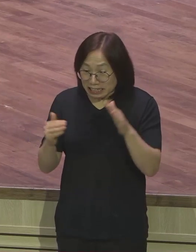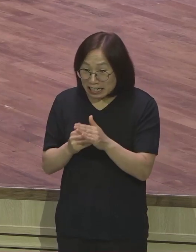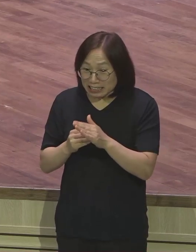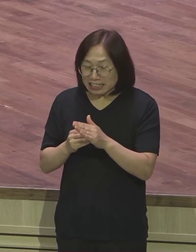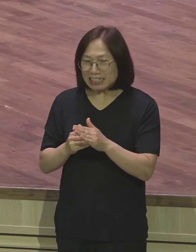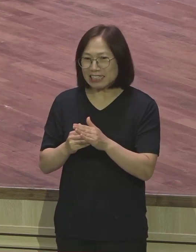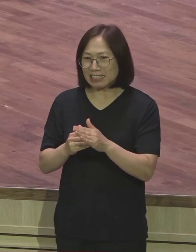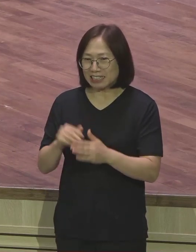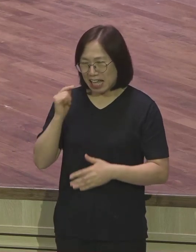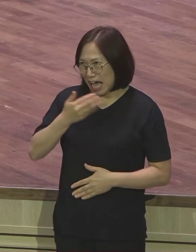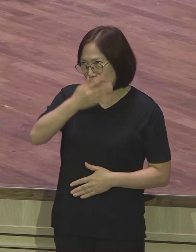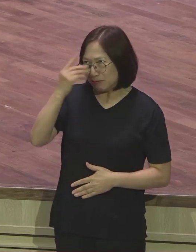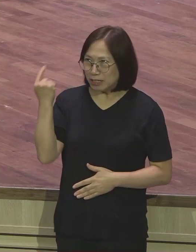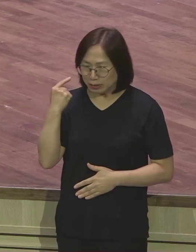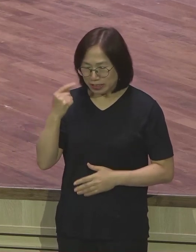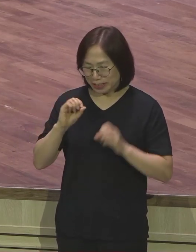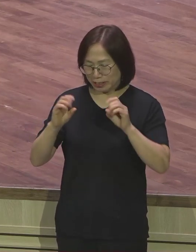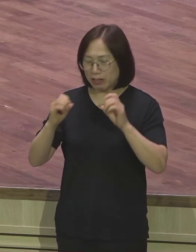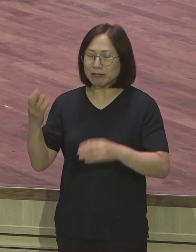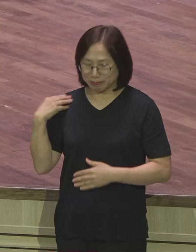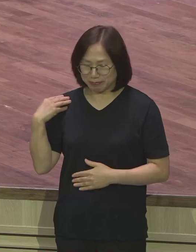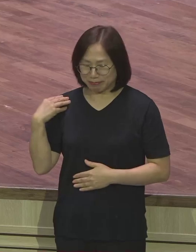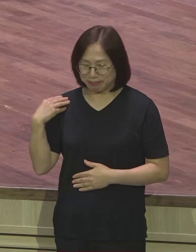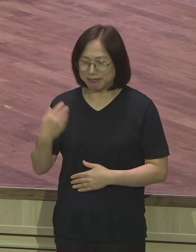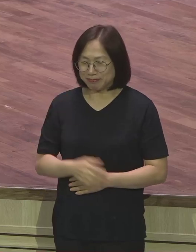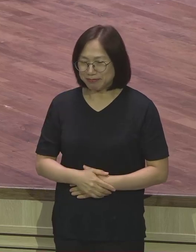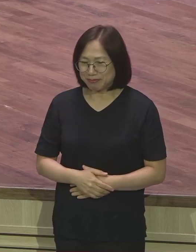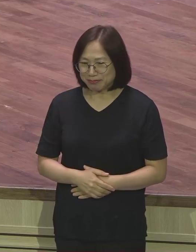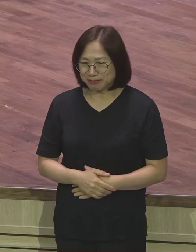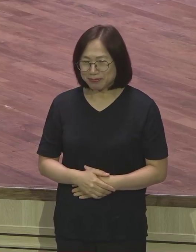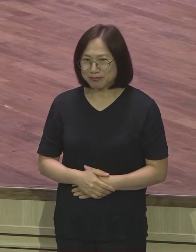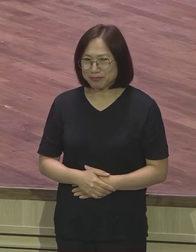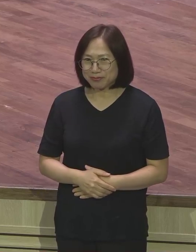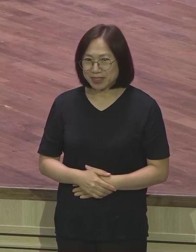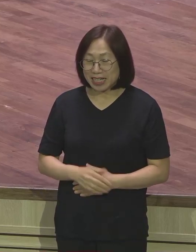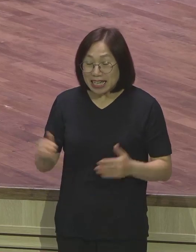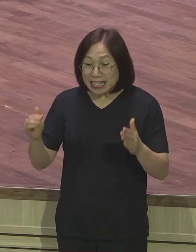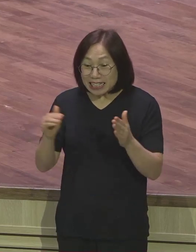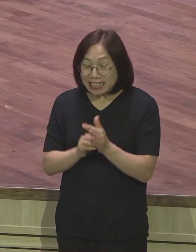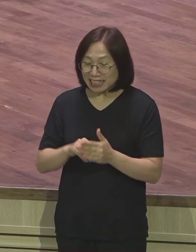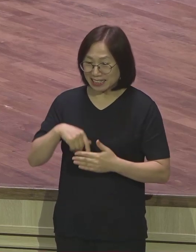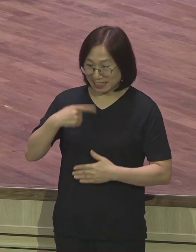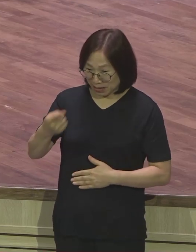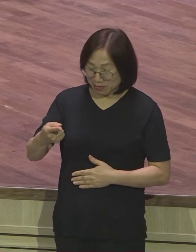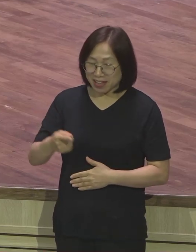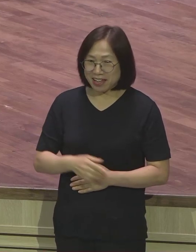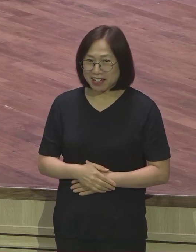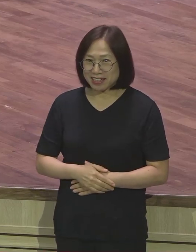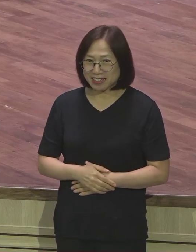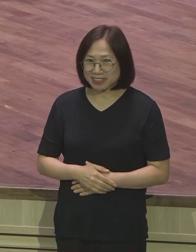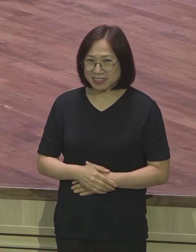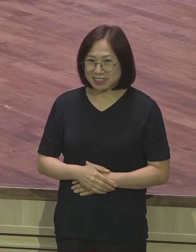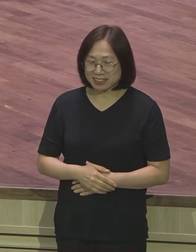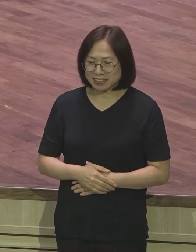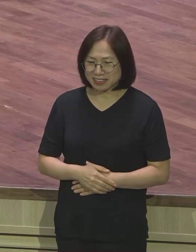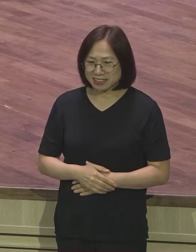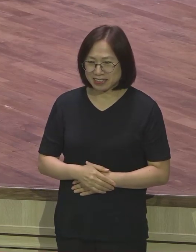아름다운 소식을 전해야 되니까 근데 그 딱 끝나고 나서 이제 그 기존 교회에서 집 내 한